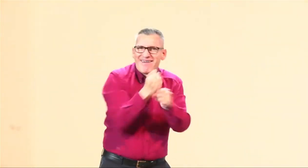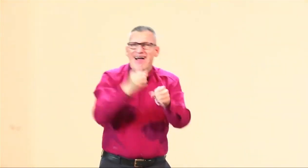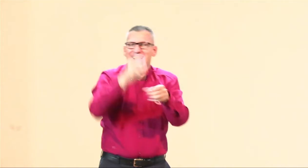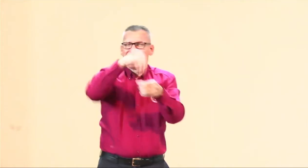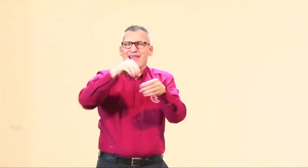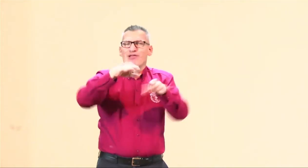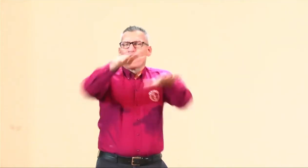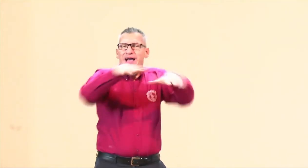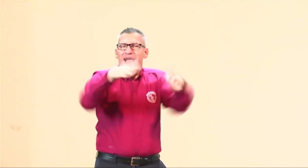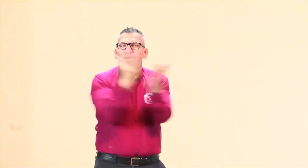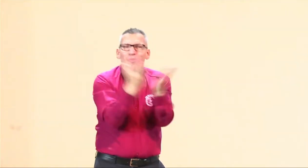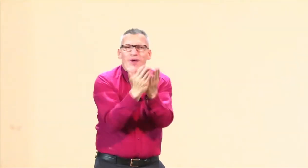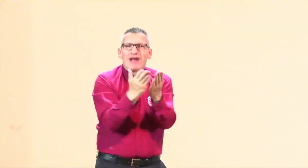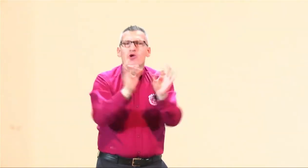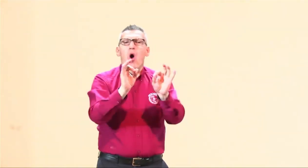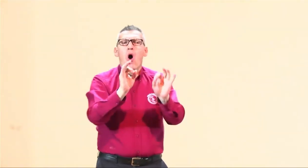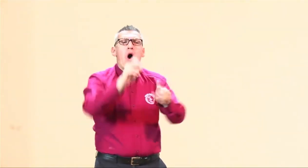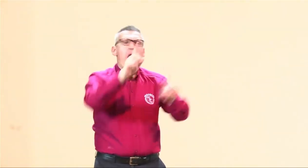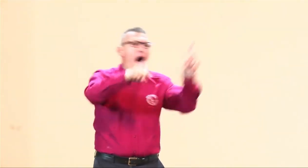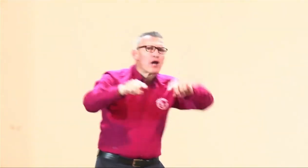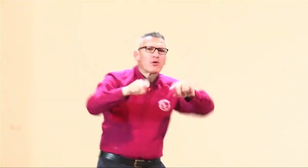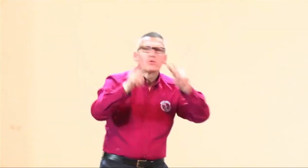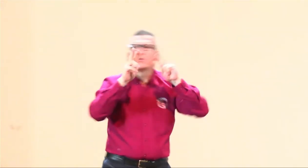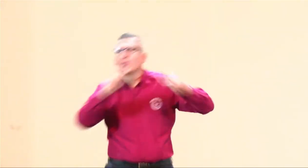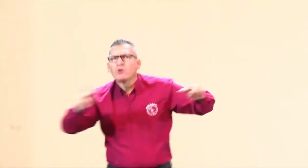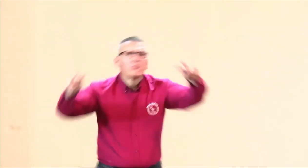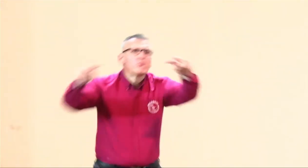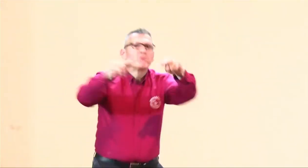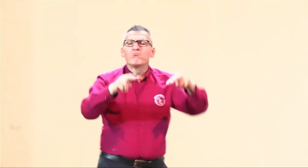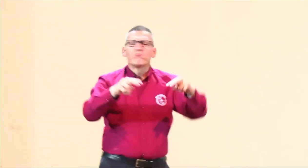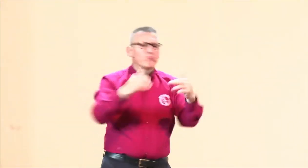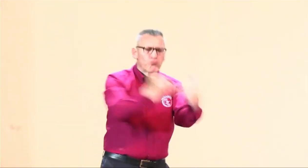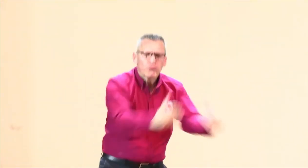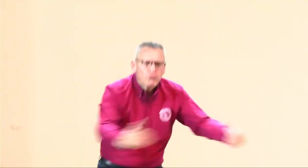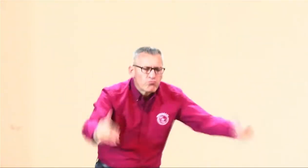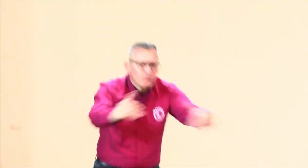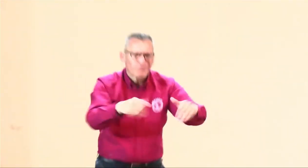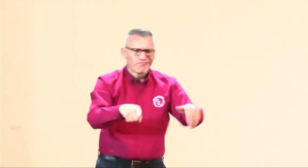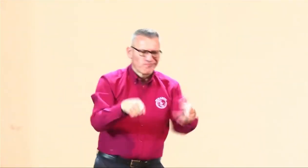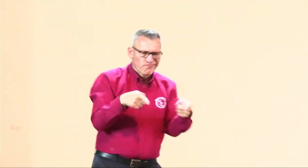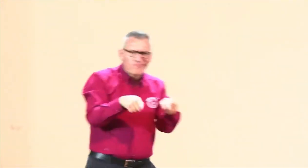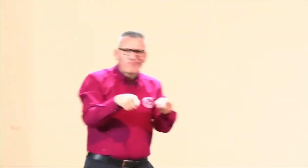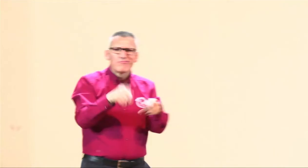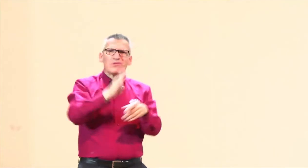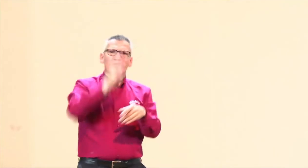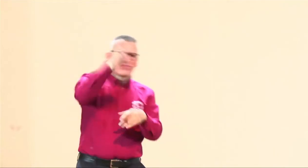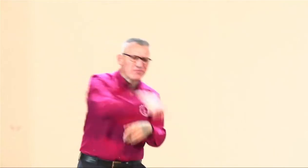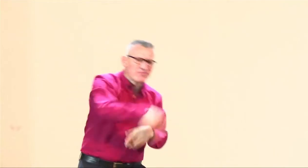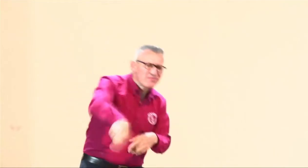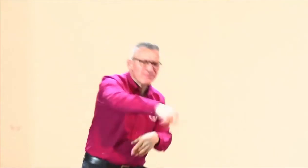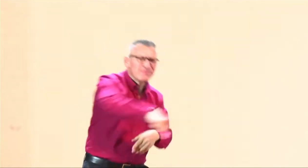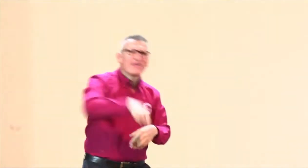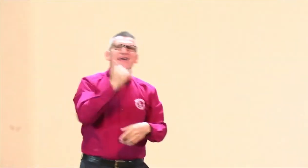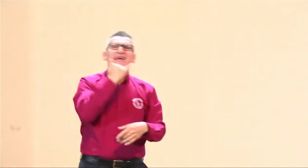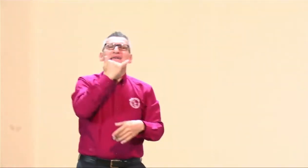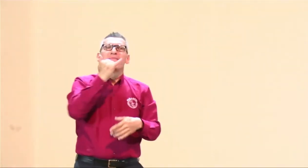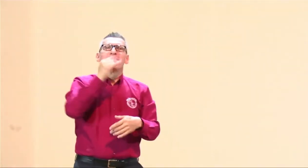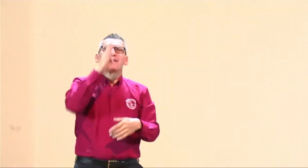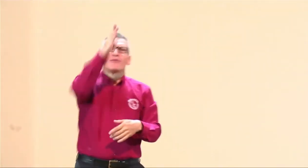modelos lingüísticos, trabajan en el sector educativo y seguramente muchos de ustedes están viendo la situación actual